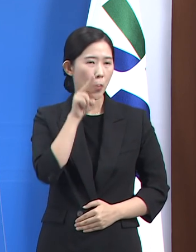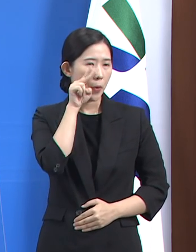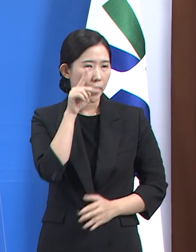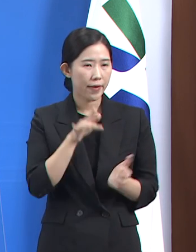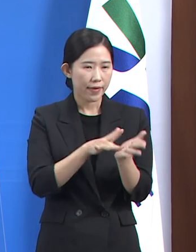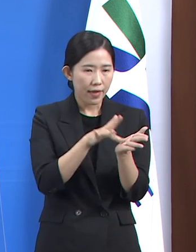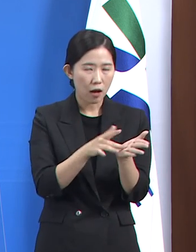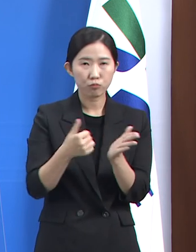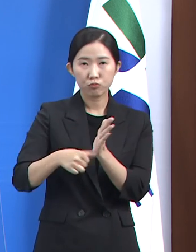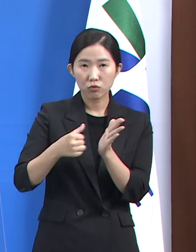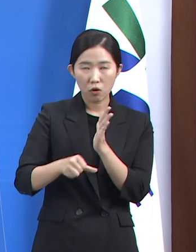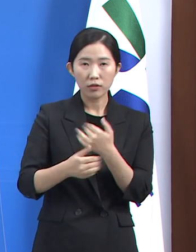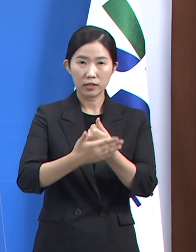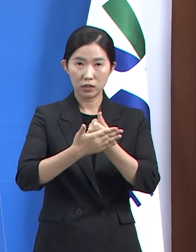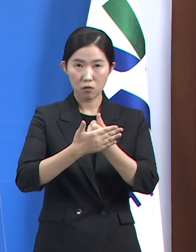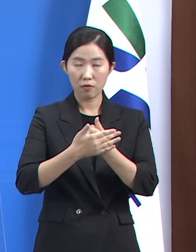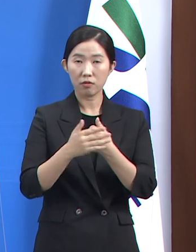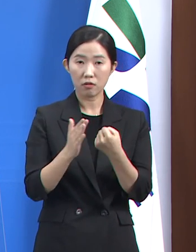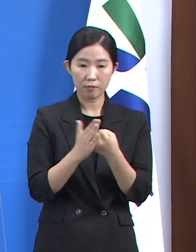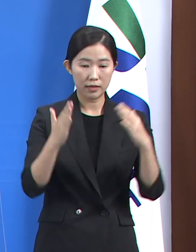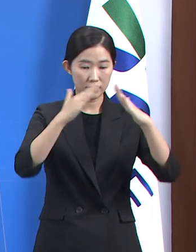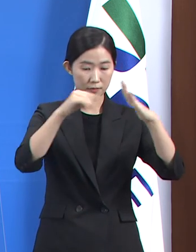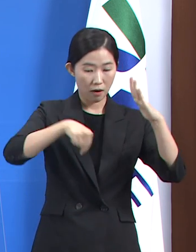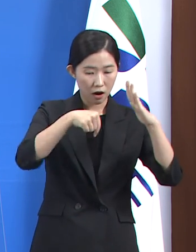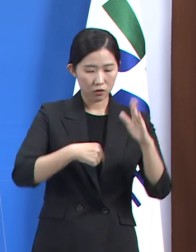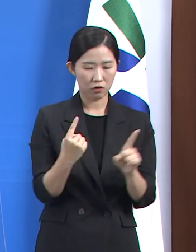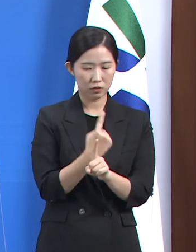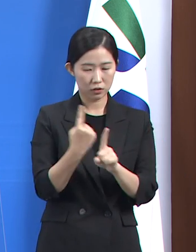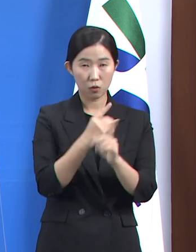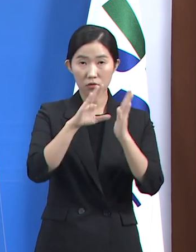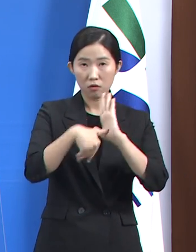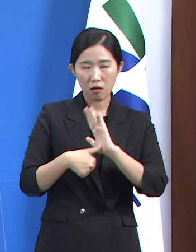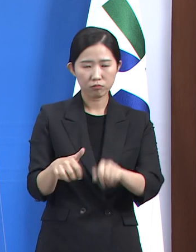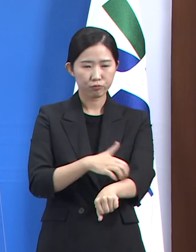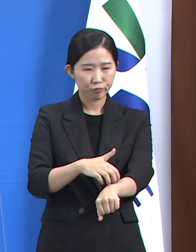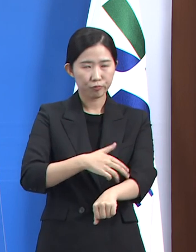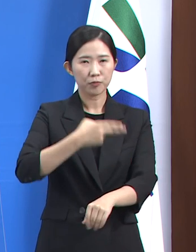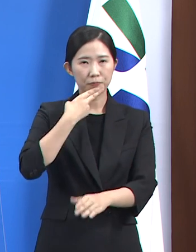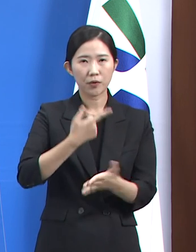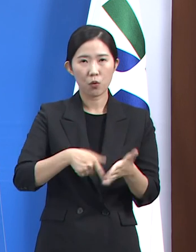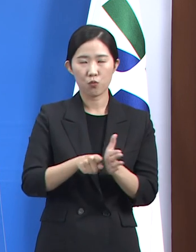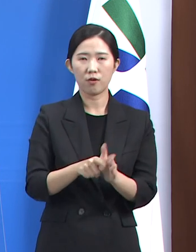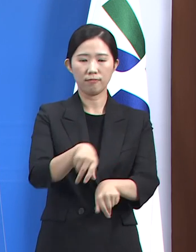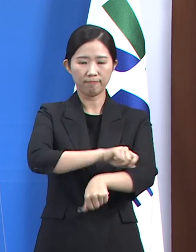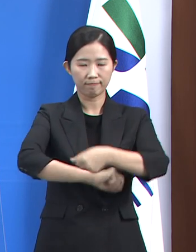지원을 통해 재택치료 기간 동안 생활에 불편함이 없도록 적극 지원하겠습니다.